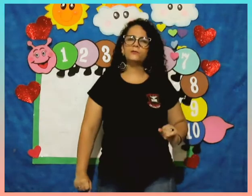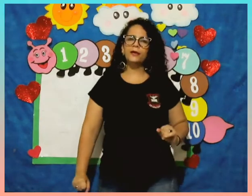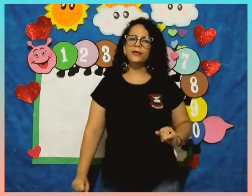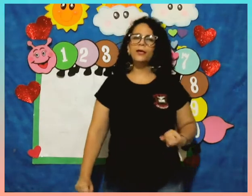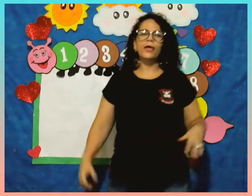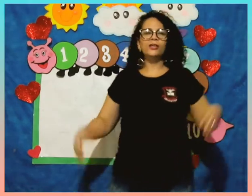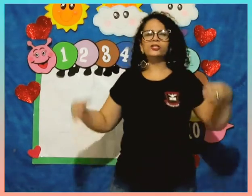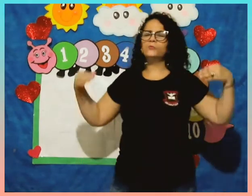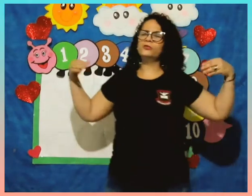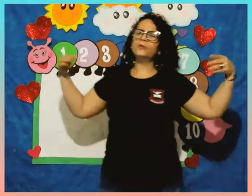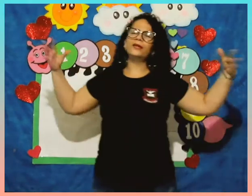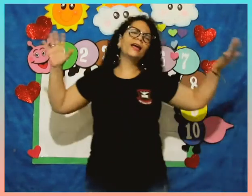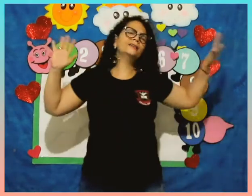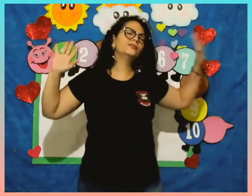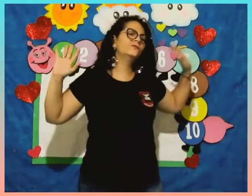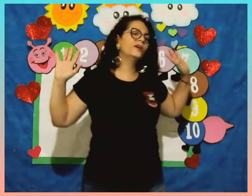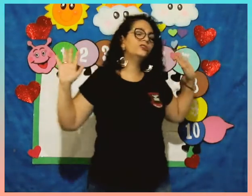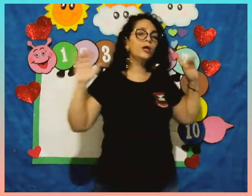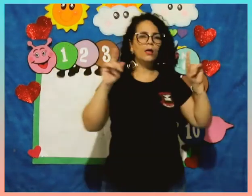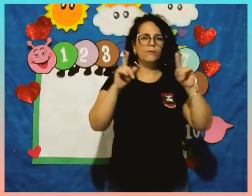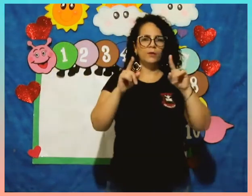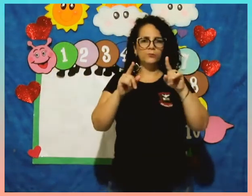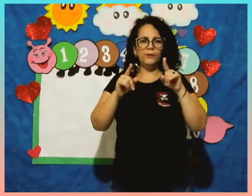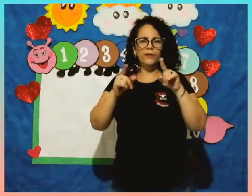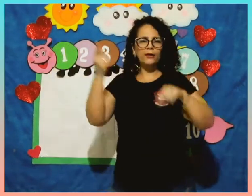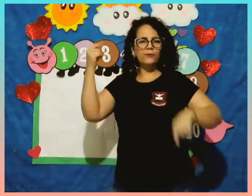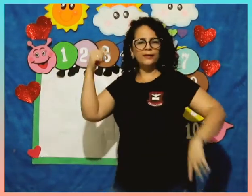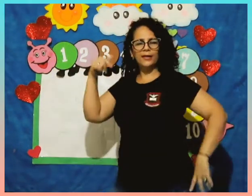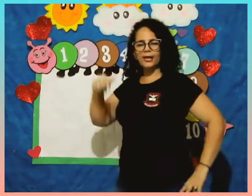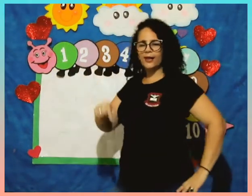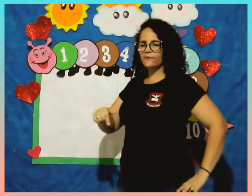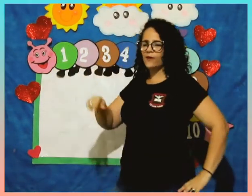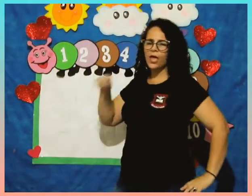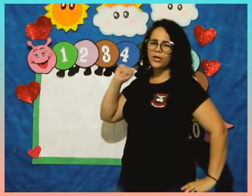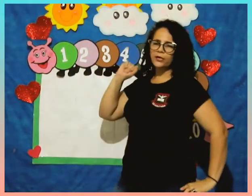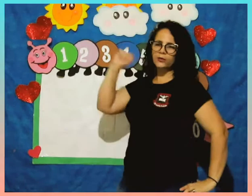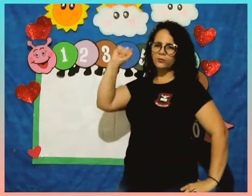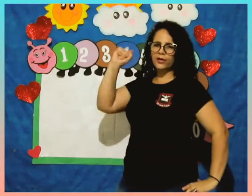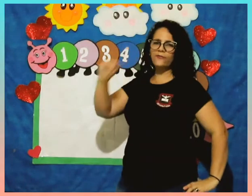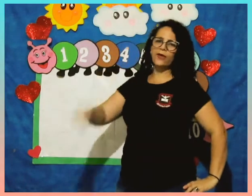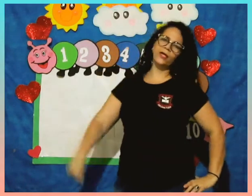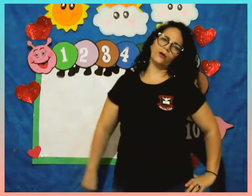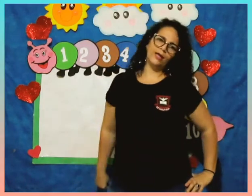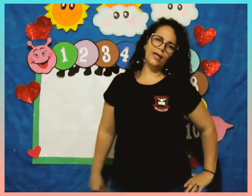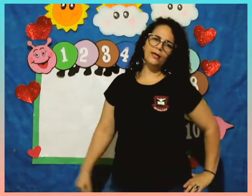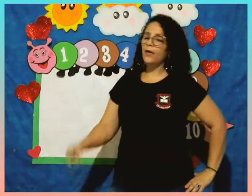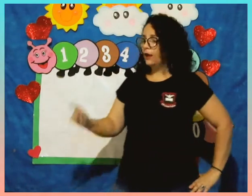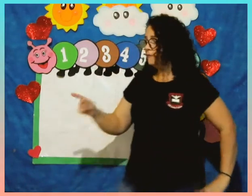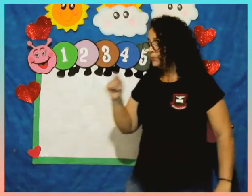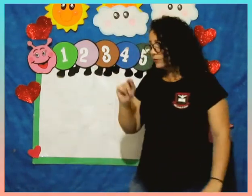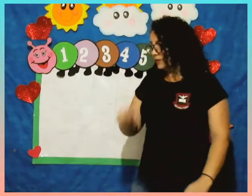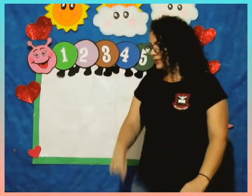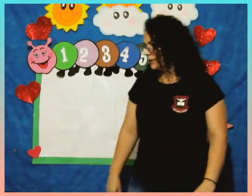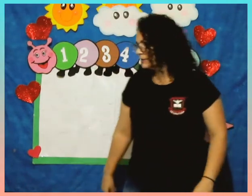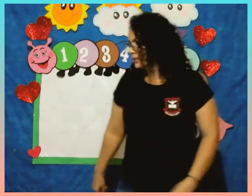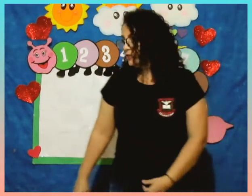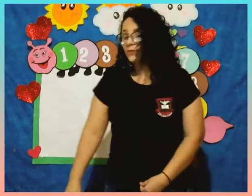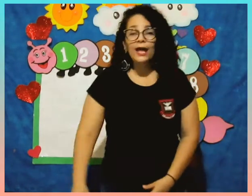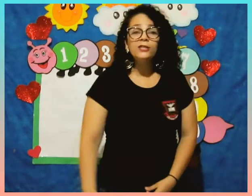aí, a gente pode brincar e se divertir, mas primeiro a tarefa e o dever, ok? Vamos fazer a nossa atividade